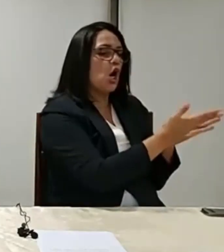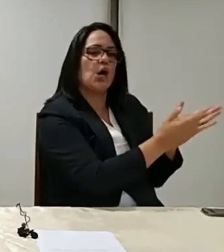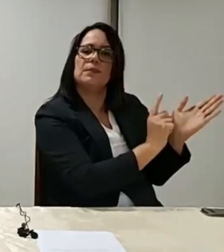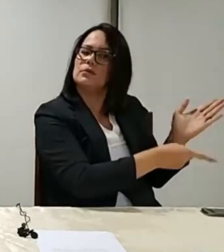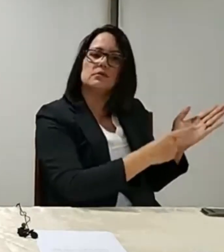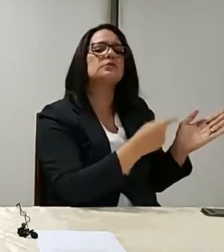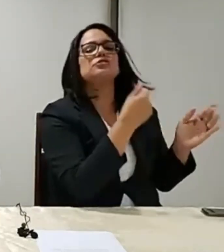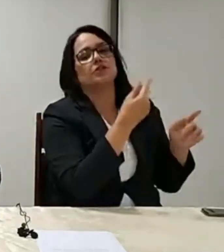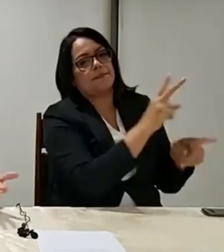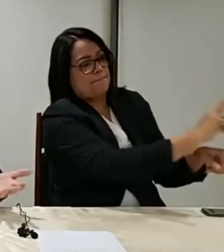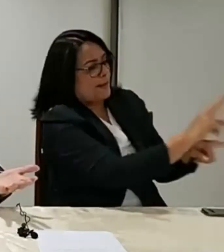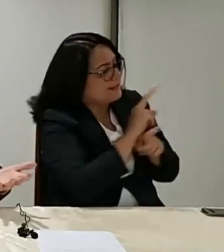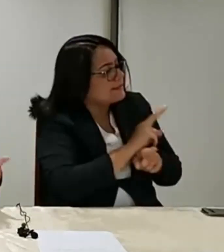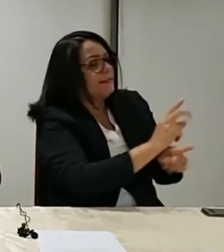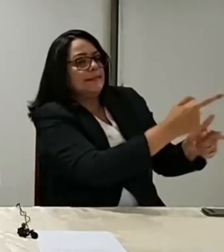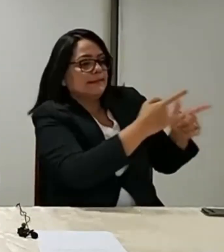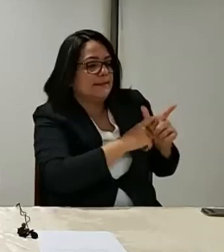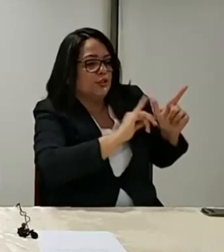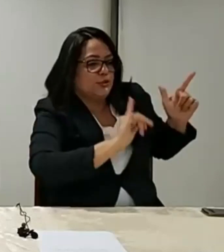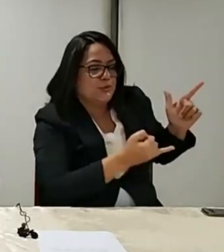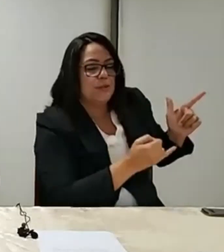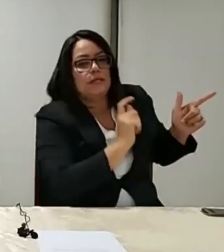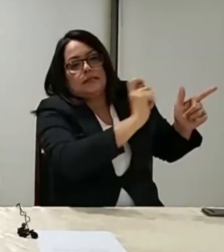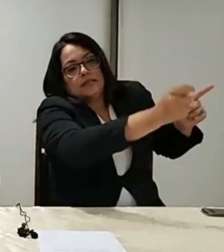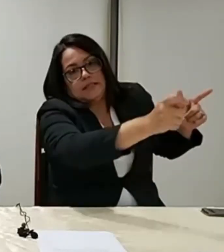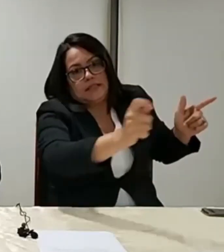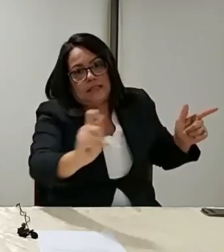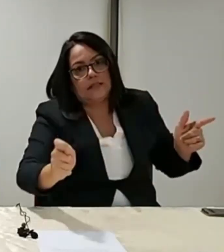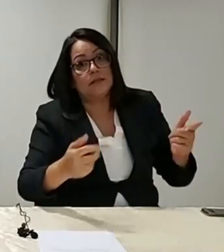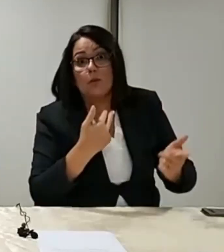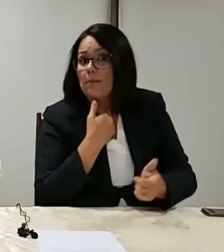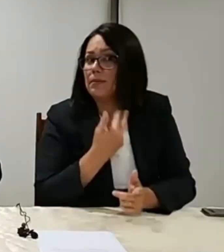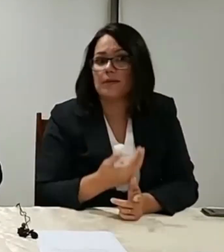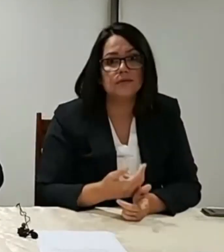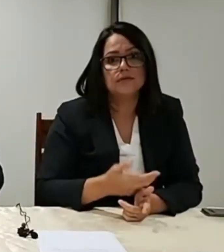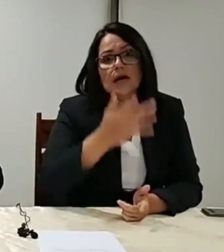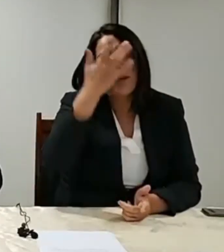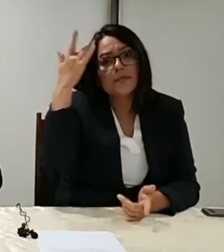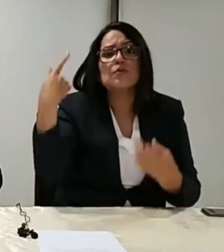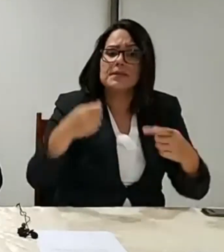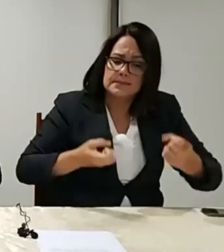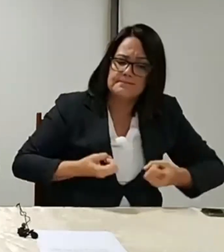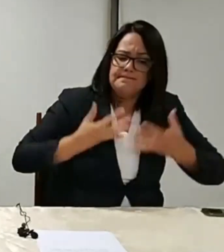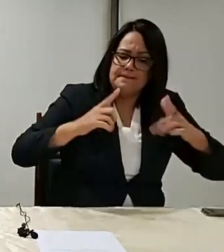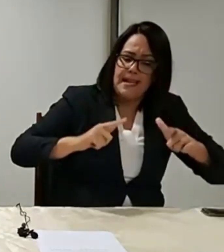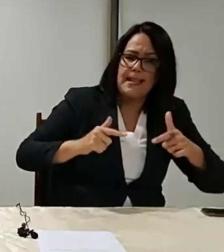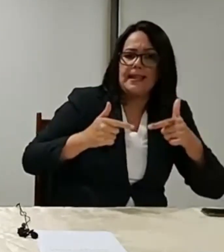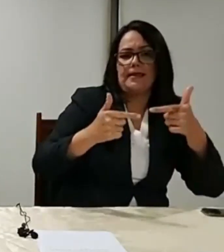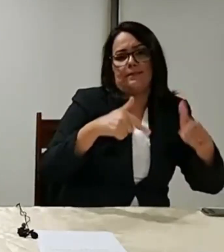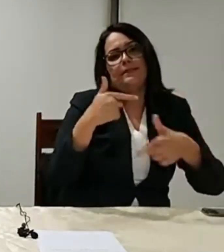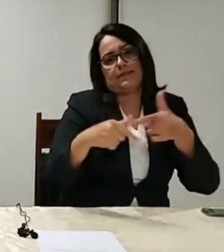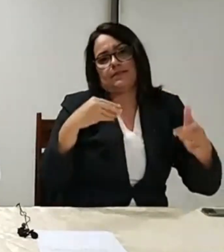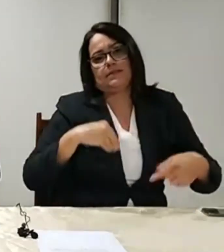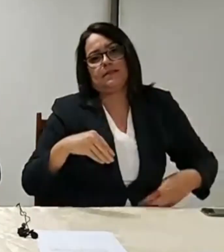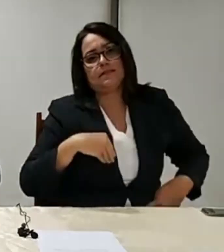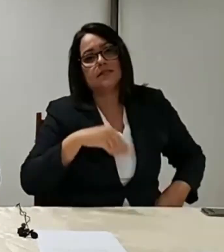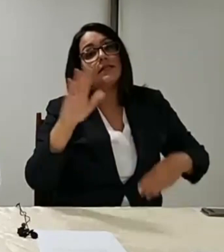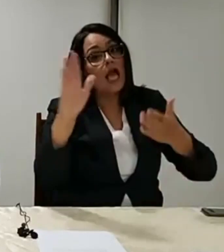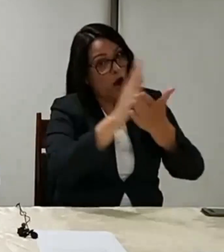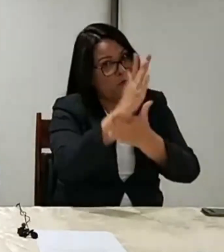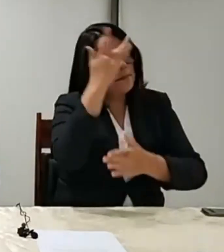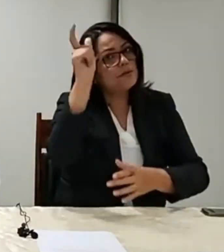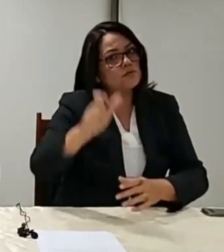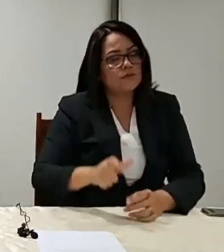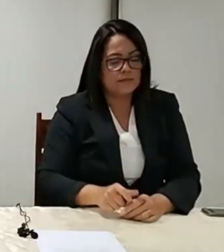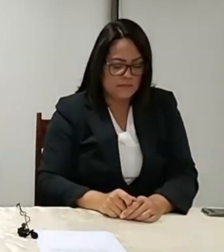Problemas aparecem, os mais variados possíveis. O pessoal tem que produzir. Muitos recebem, até com vergonha, auxílio